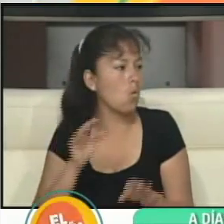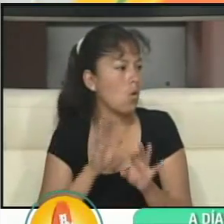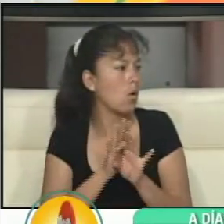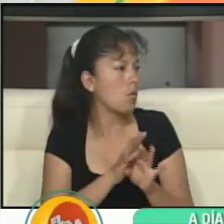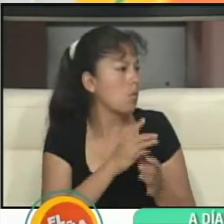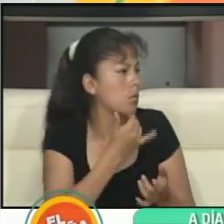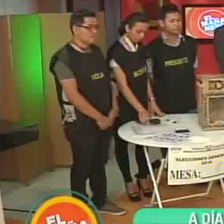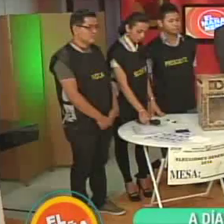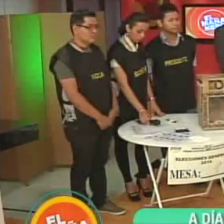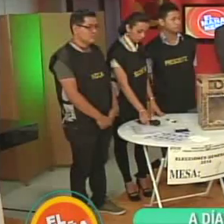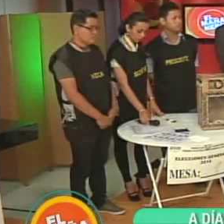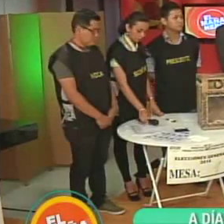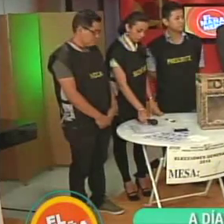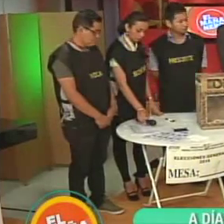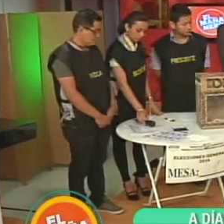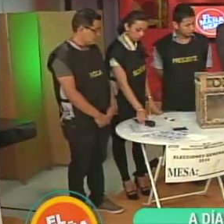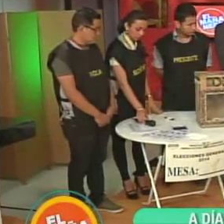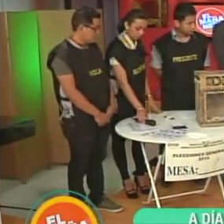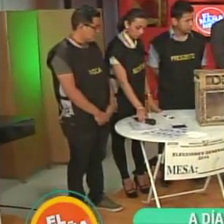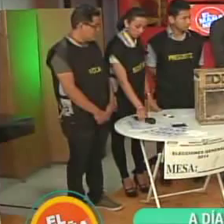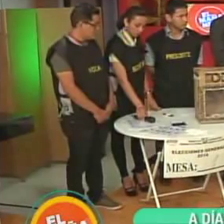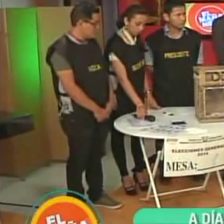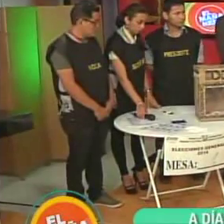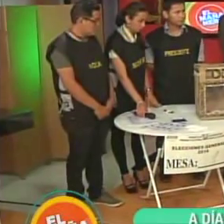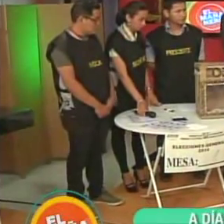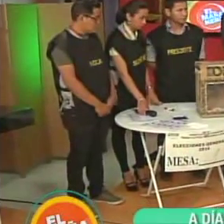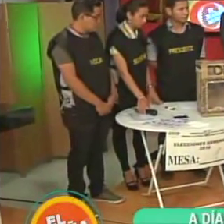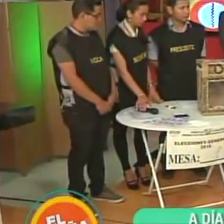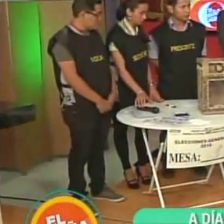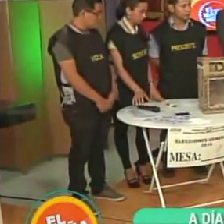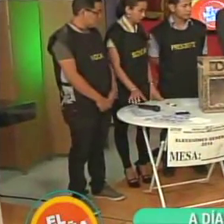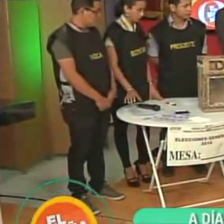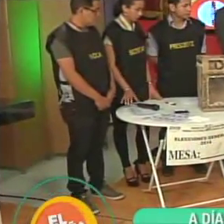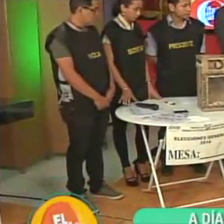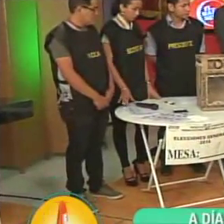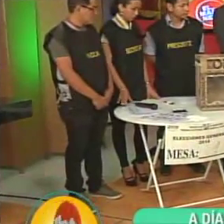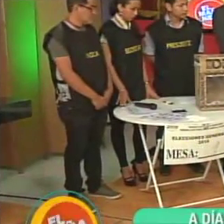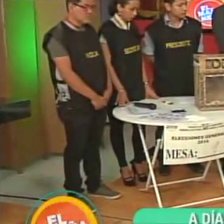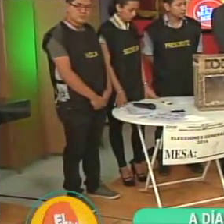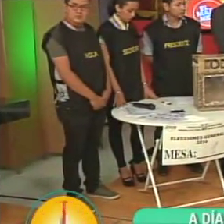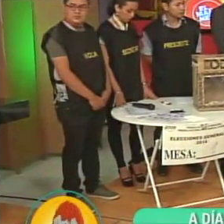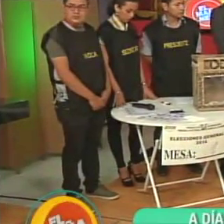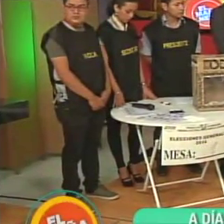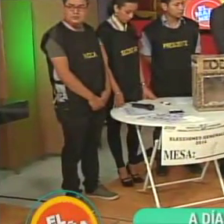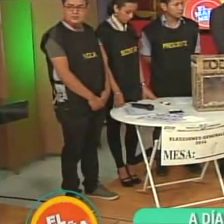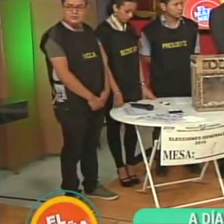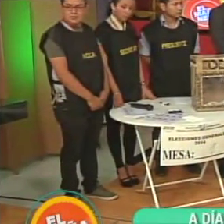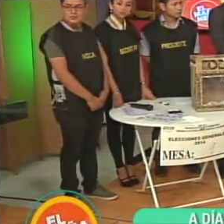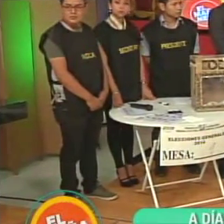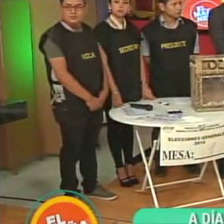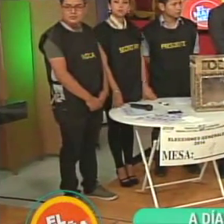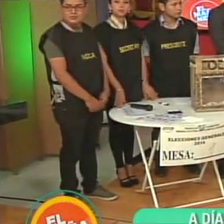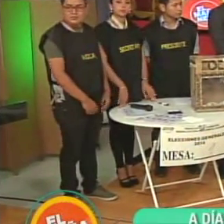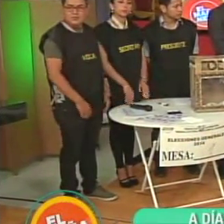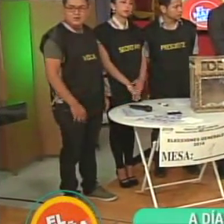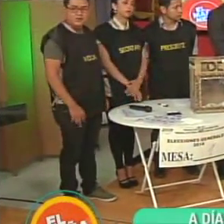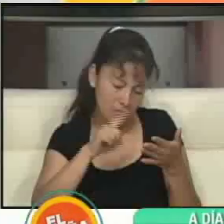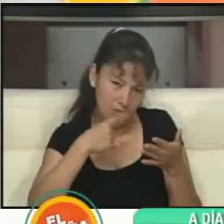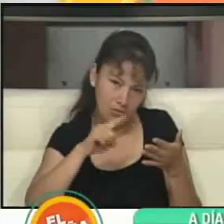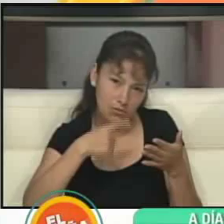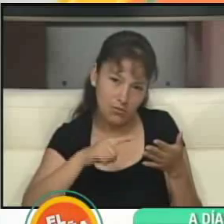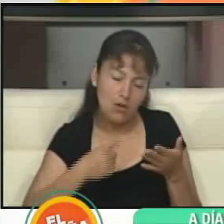Betta B. Mermo? Bueno, van a tener que volverse a revisar este documento para que sea y posteriormente